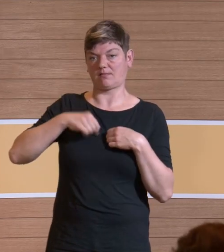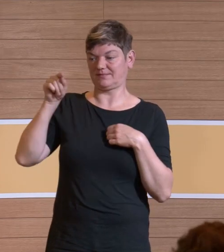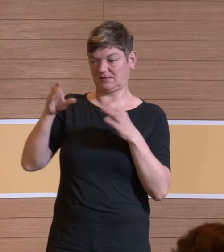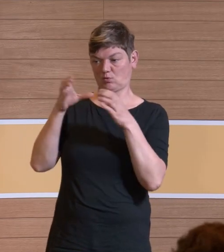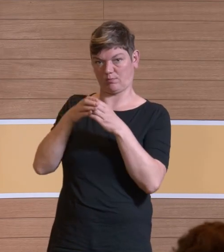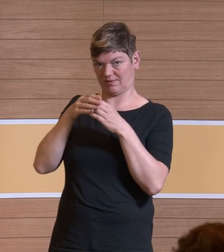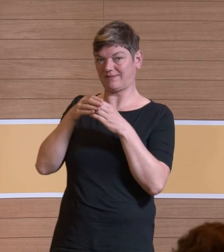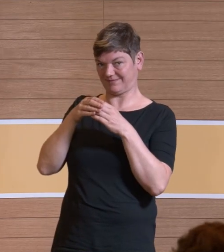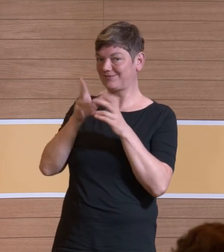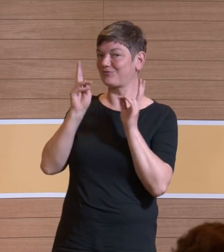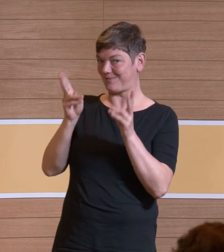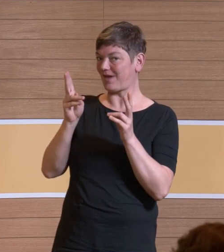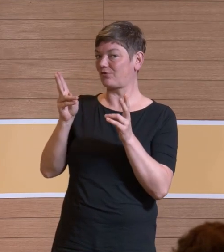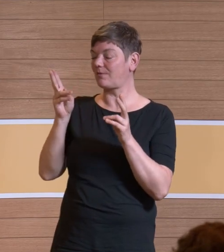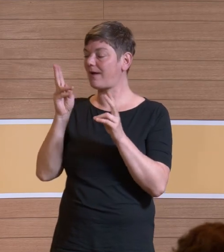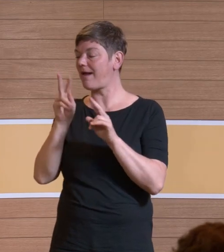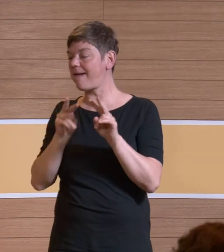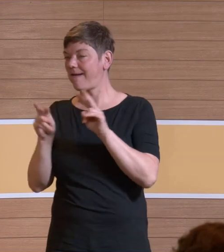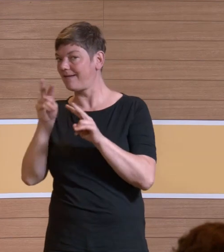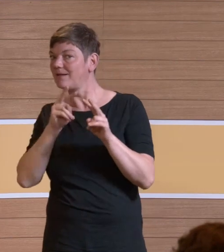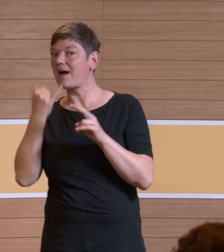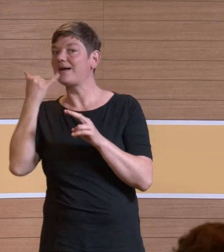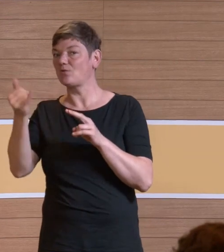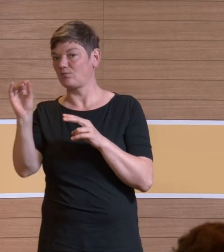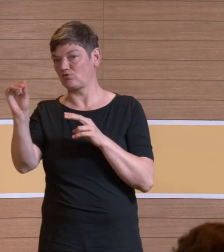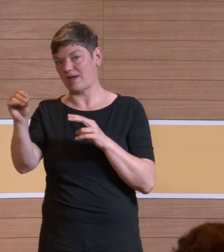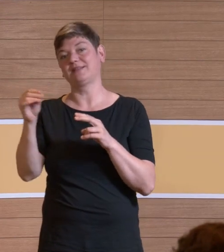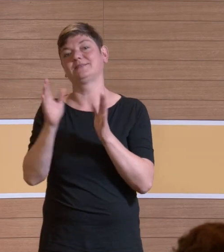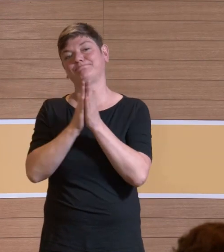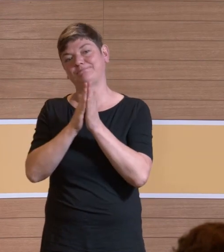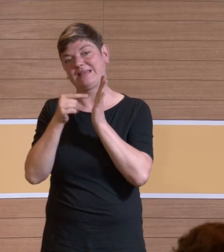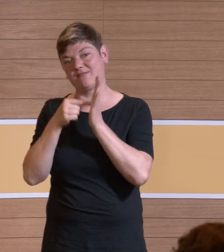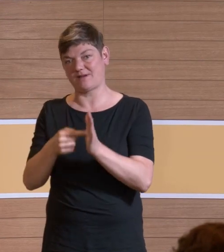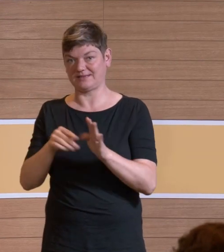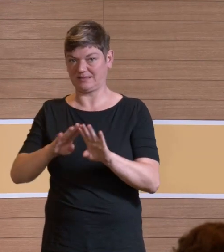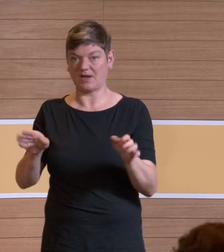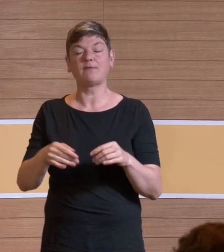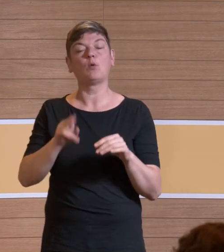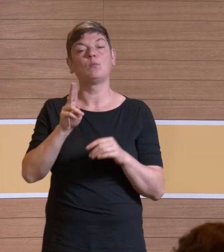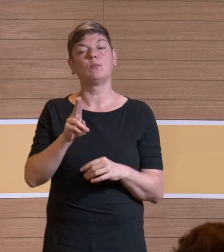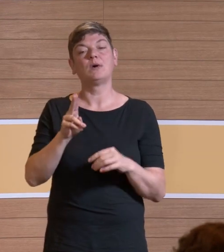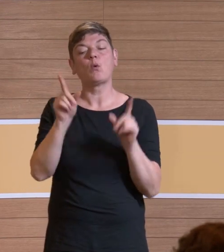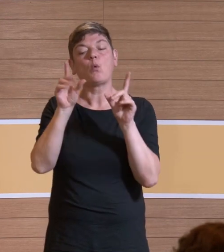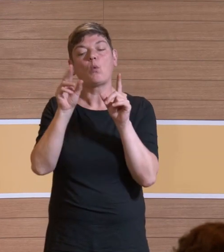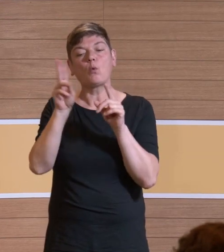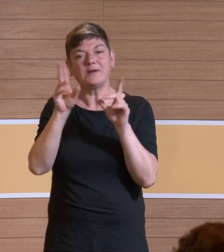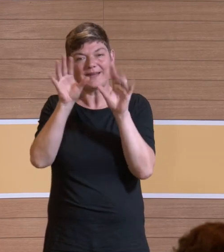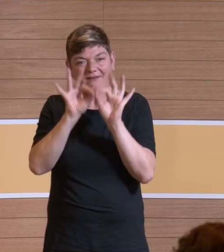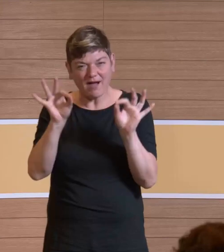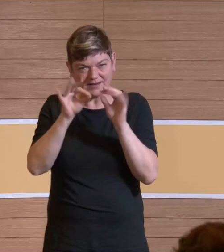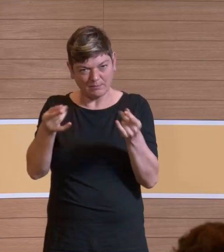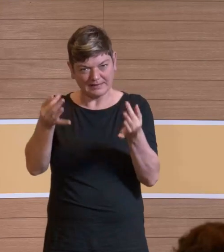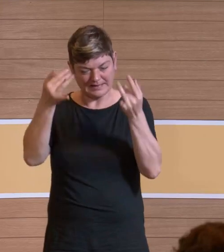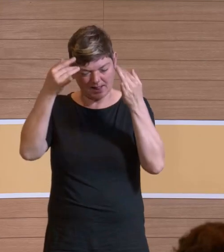hatten auch schon überlegt, da mal anzurufen und darauf hinzuweisen. Weil ultrafeine Partikel, die so beladen sind,